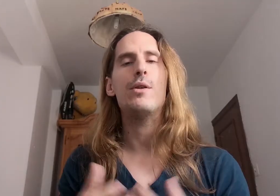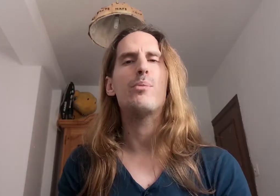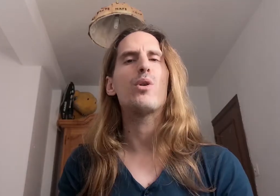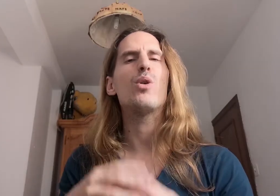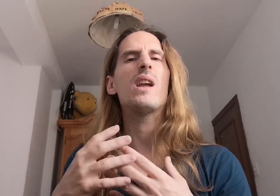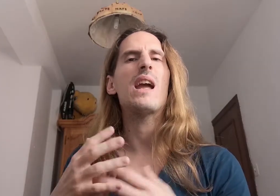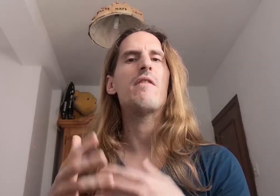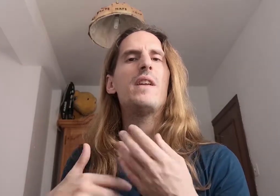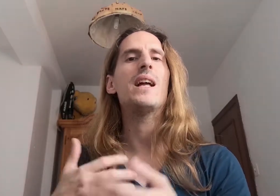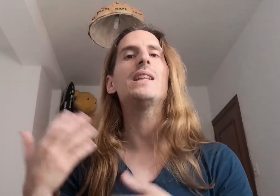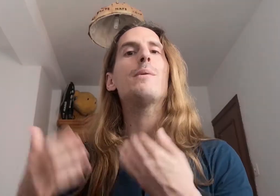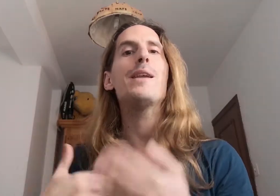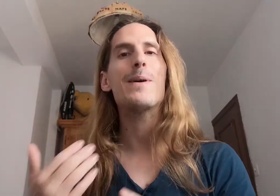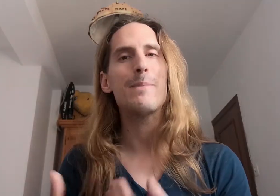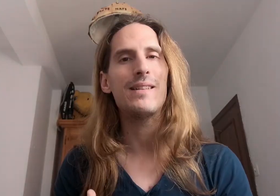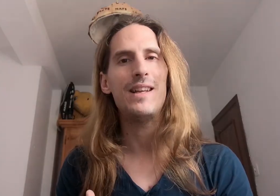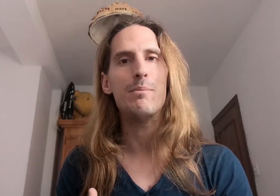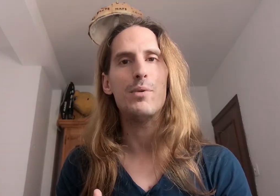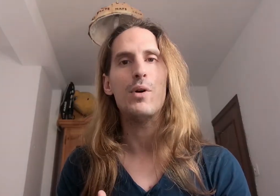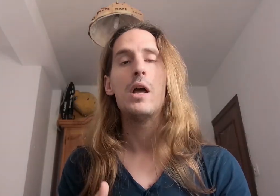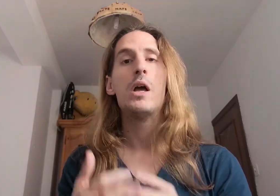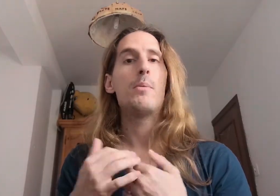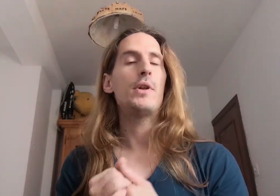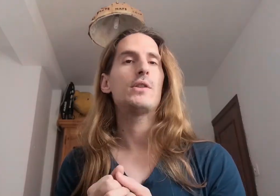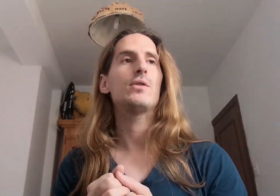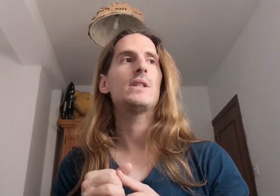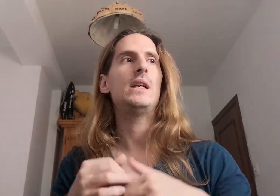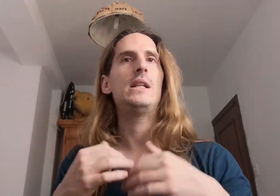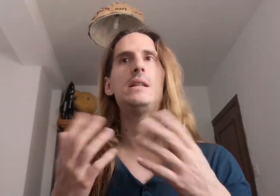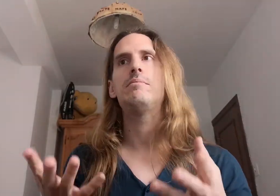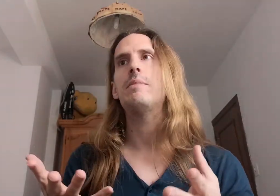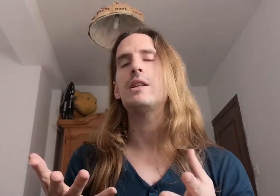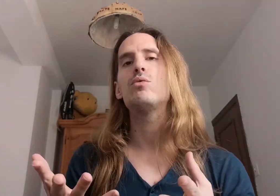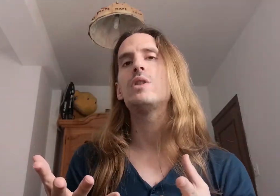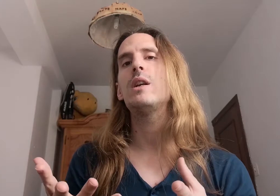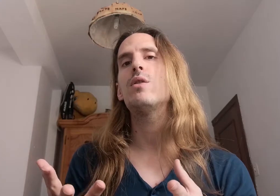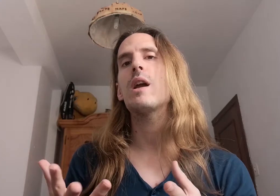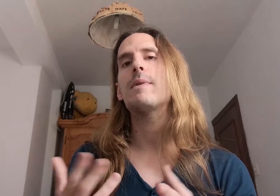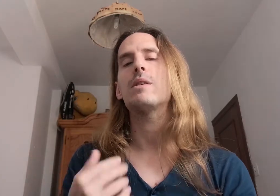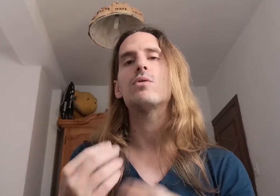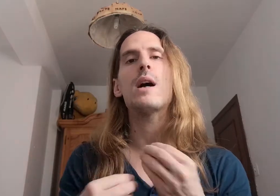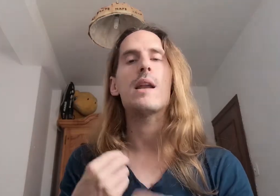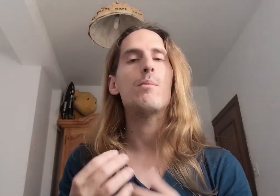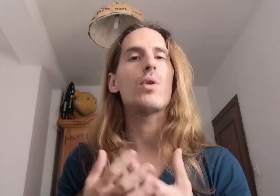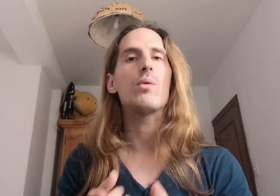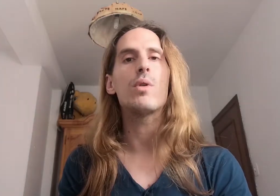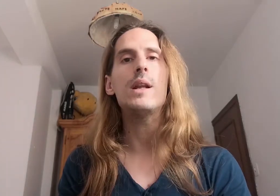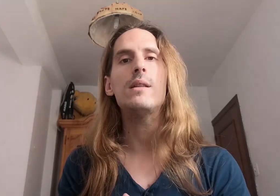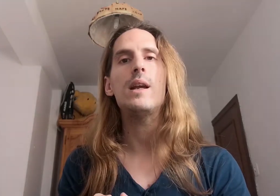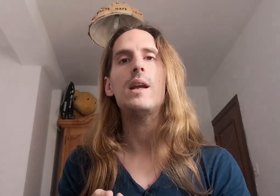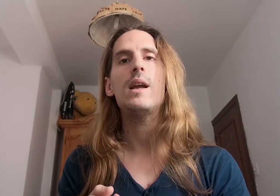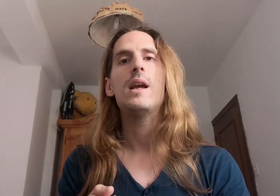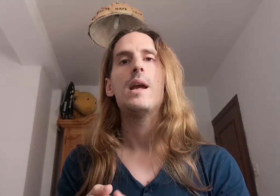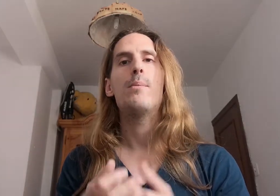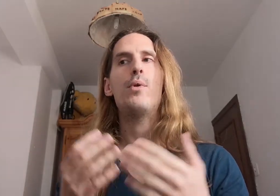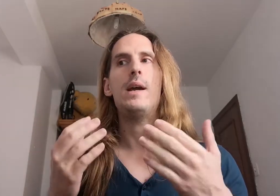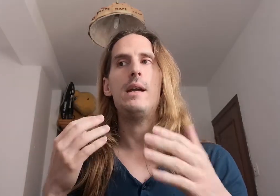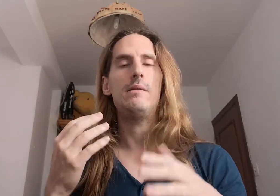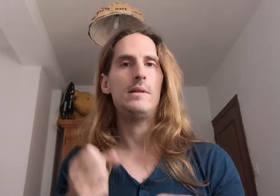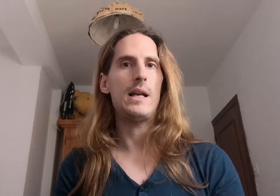por lo que al final te va a llevar más tiempo por eso si es un signo que vas a usar es muy recurrente pues te